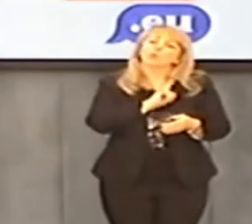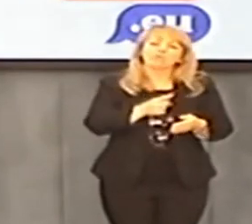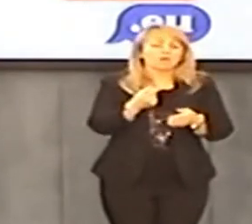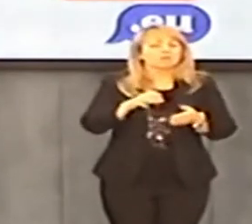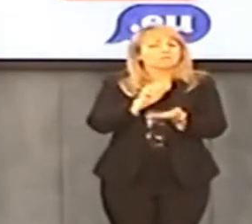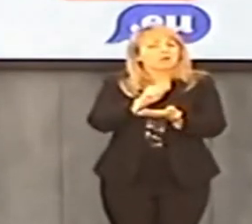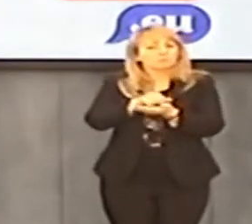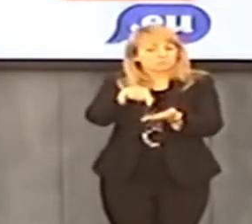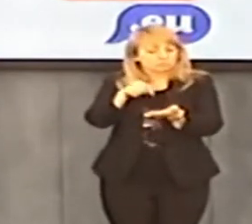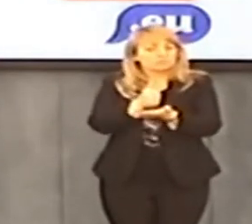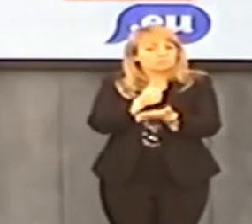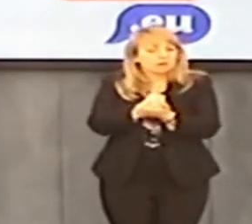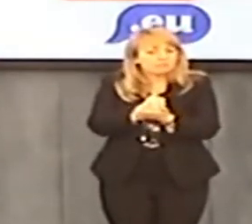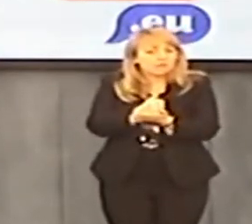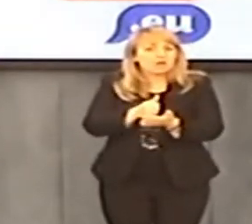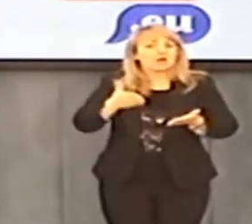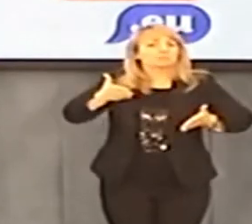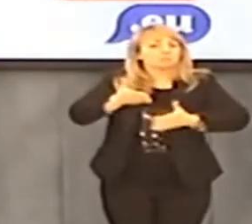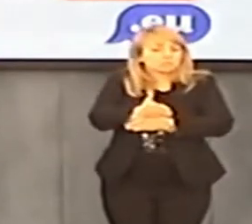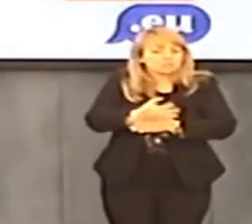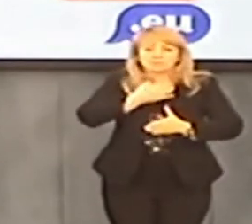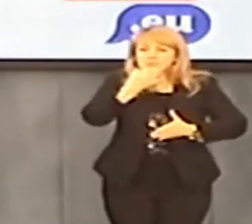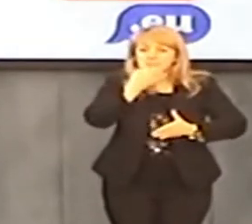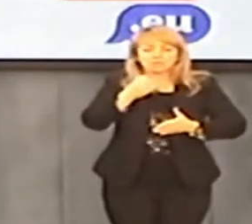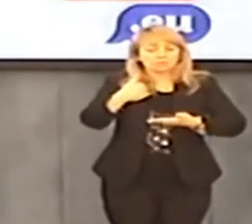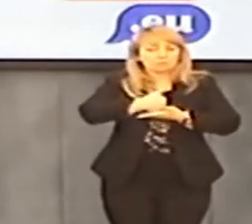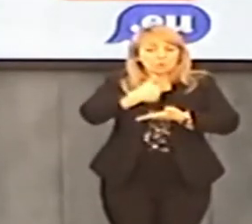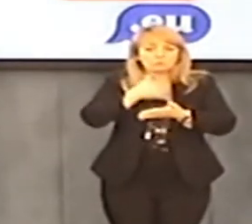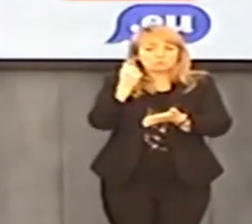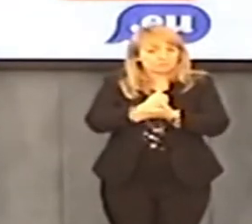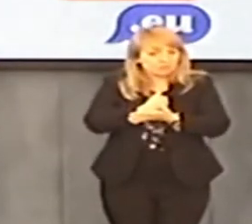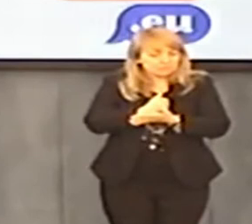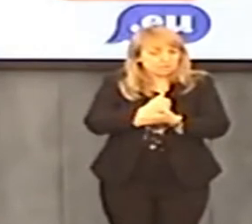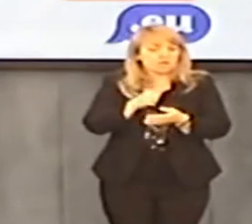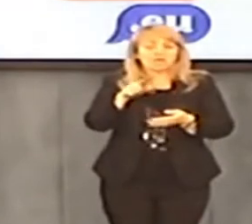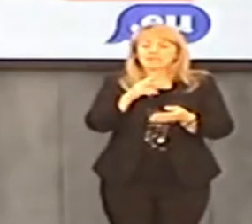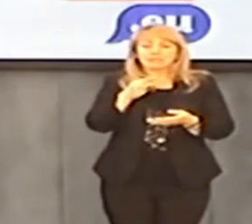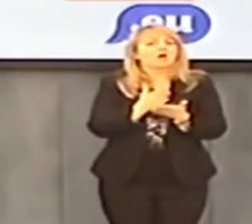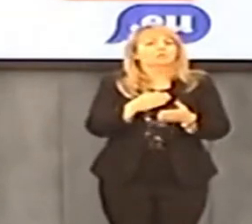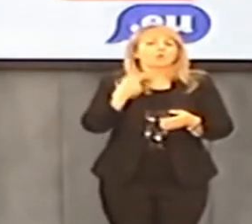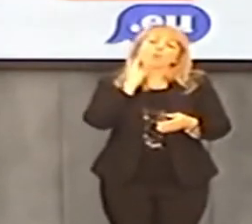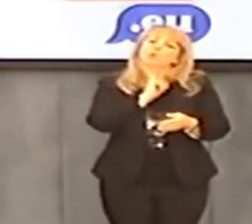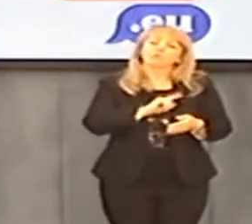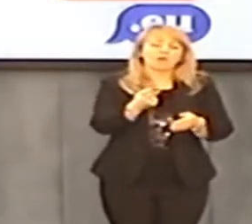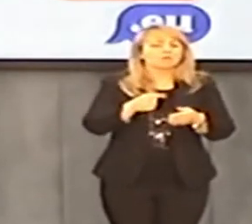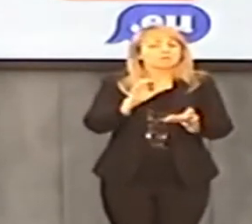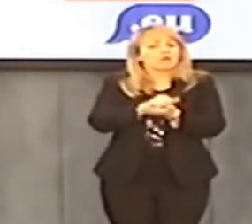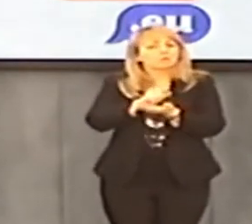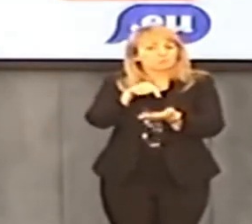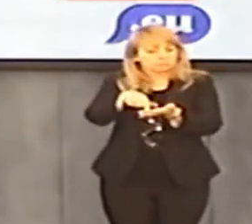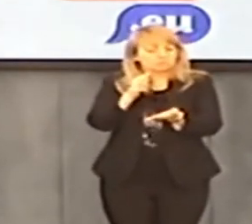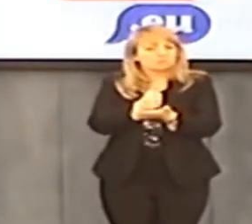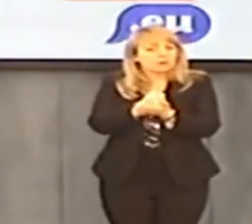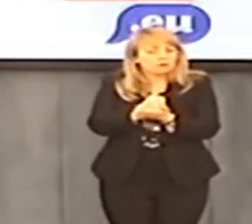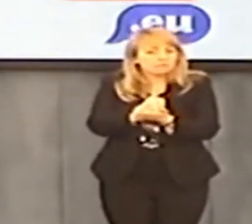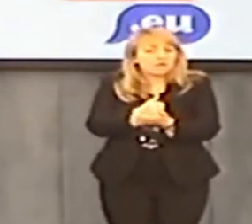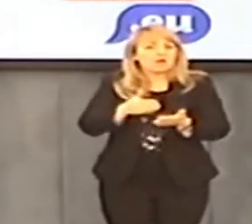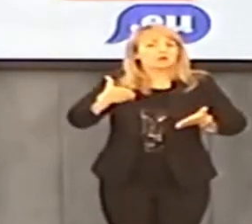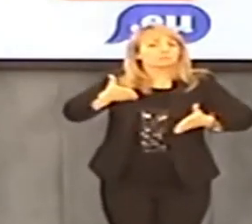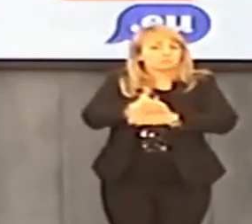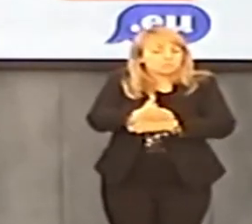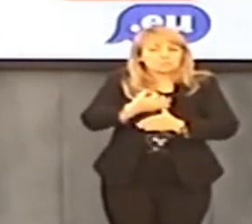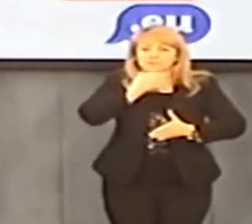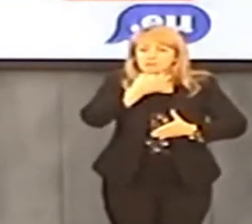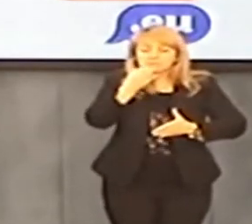zbrodnie, które ten człowiek popełnił. A wytrychy, które stosuje prokuratura, udając, że zajmuje się tą sprawą, poprzez